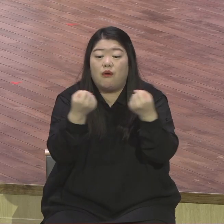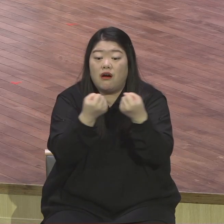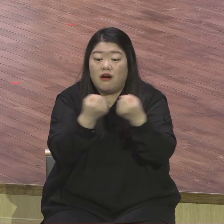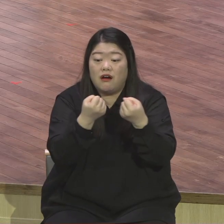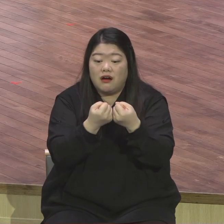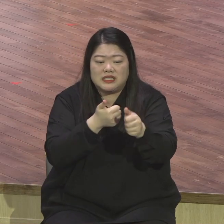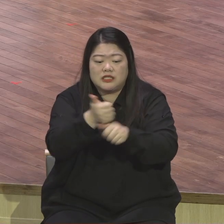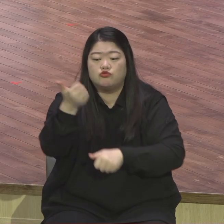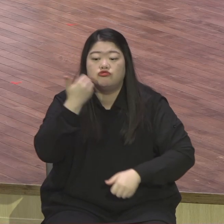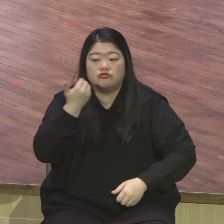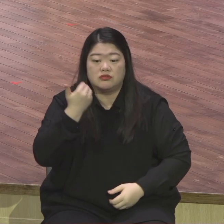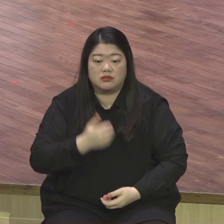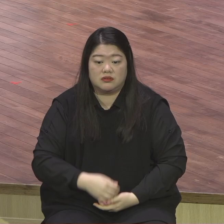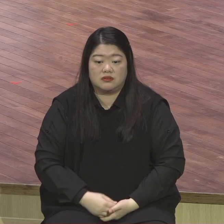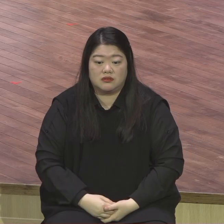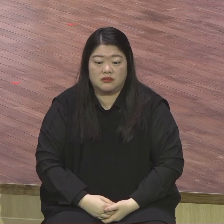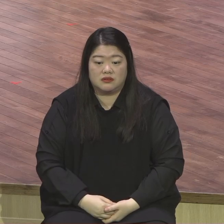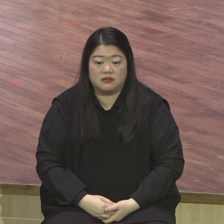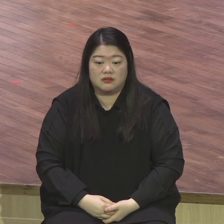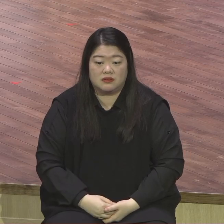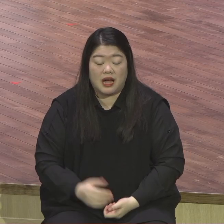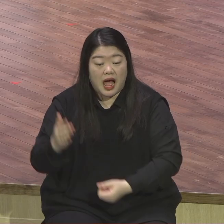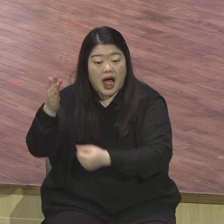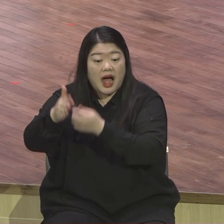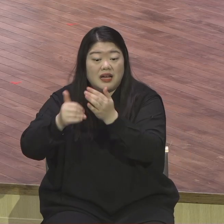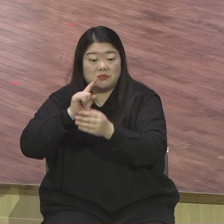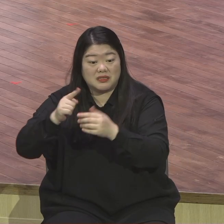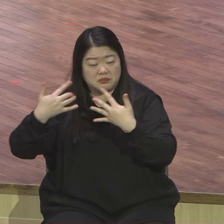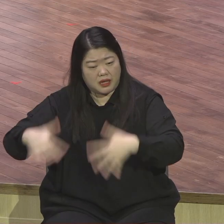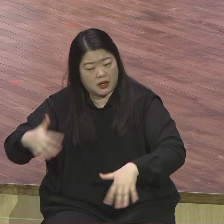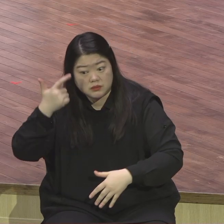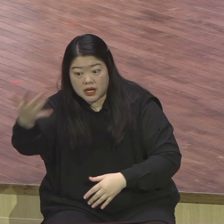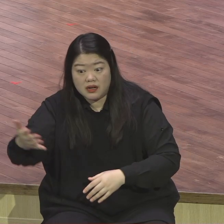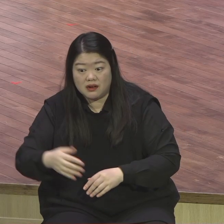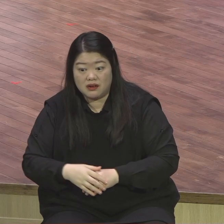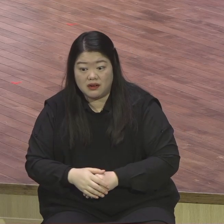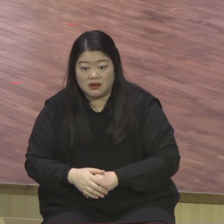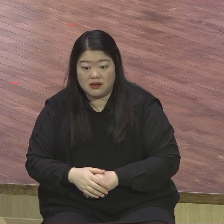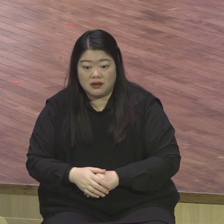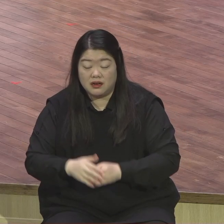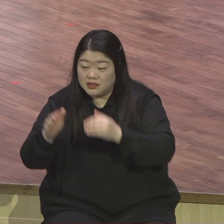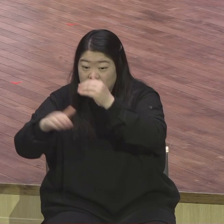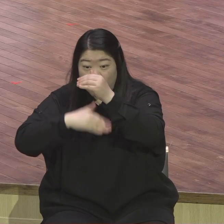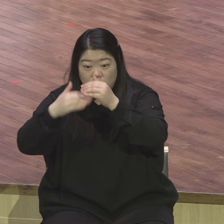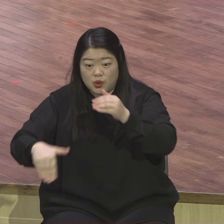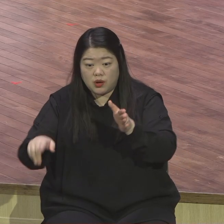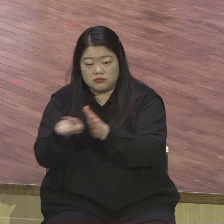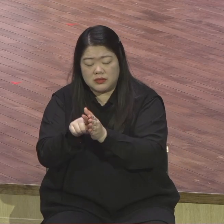약합니까 하나님 말씀이 그렇게 약합니까 성도들이 그렇게 약해요 교회가 그렇게 힘이 없습니까